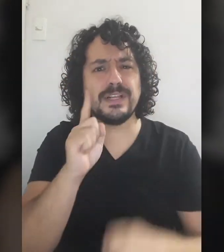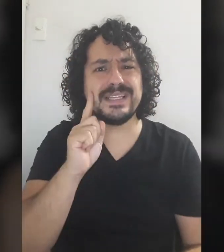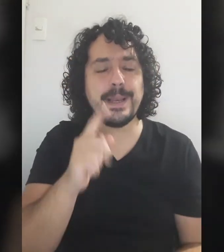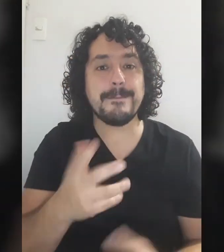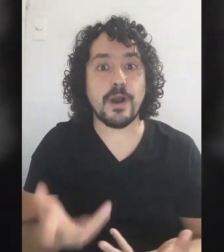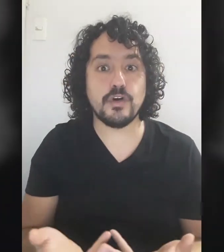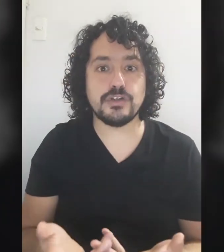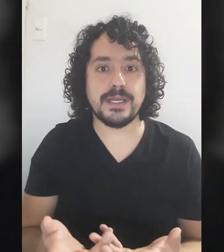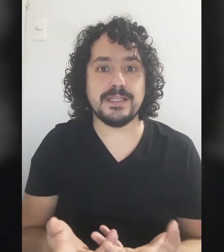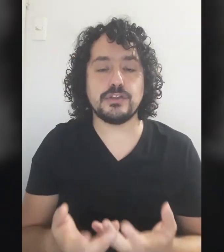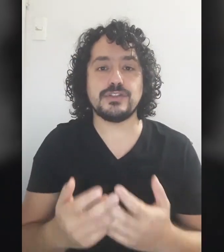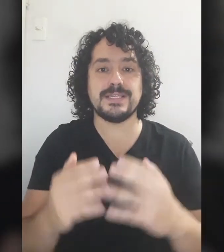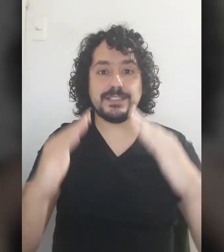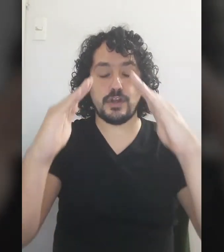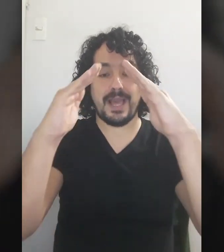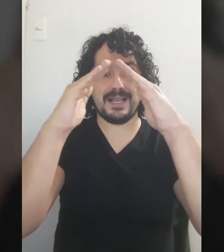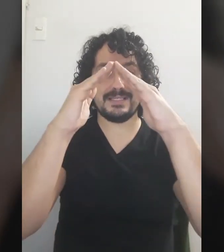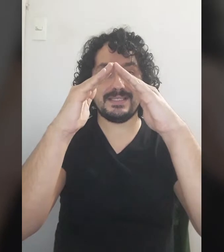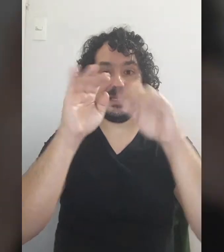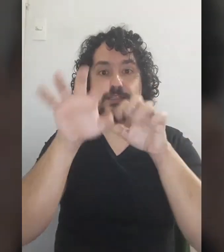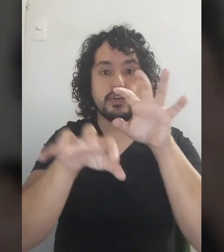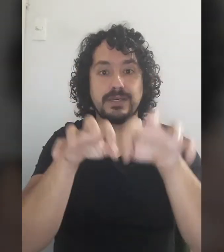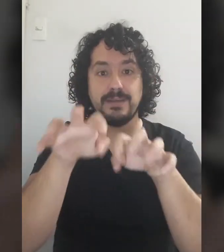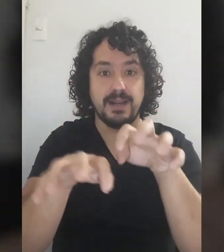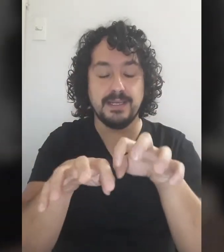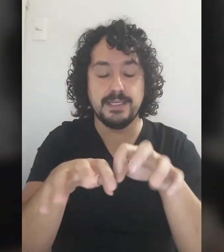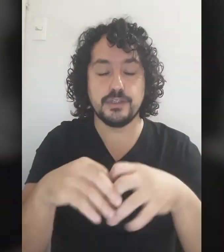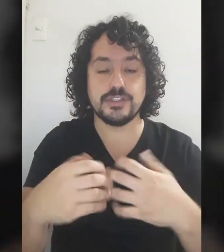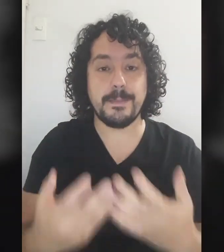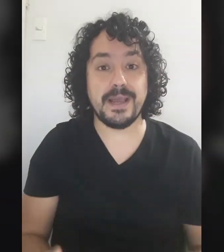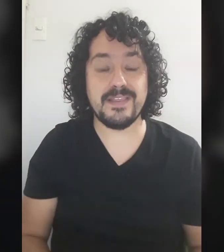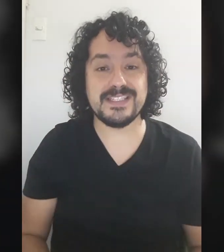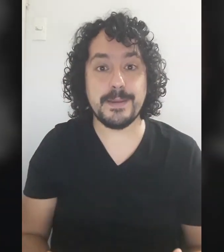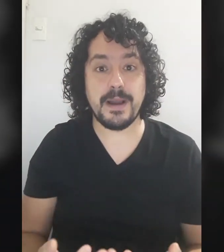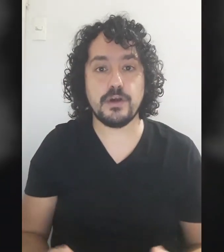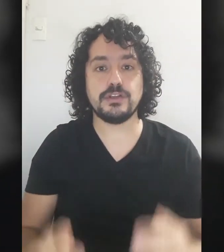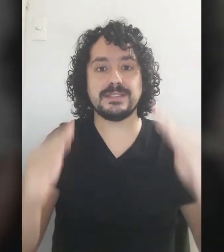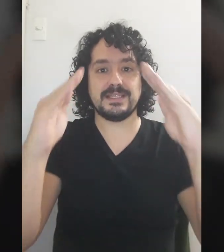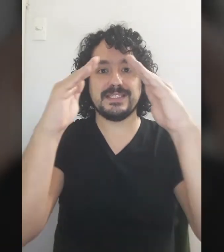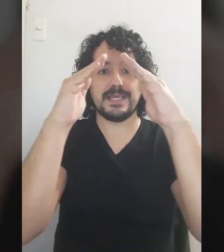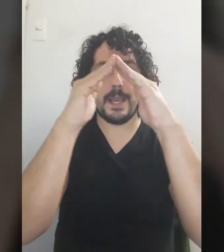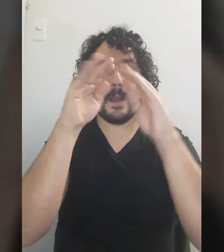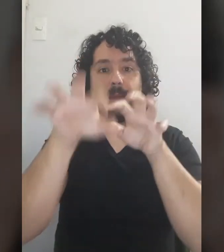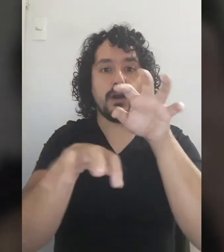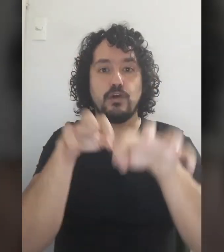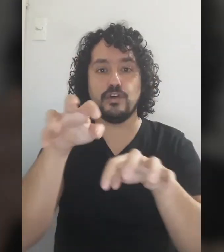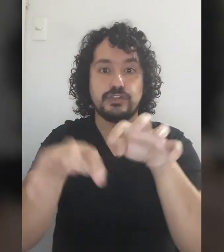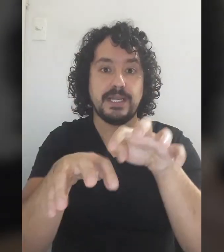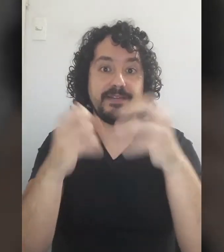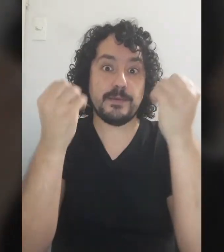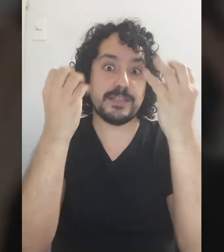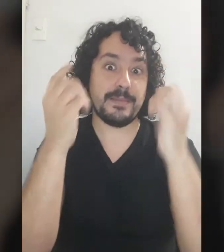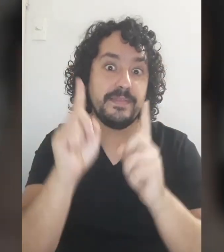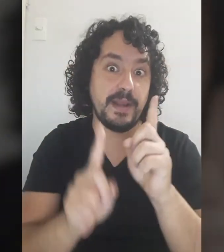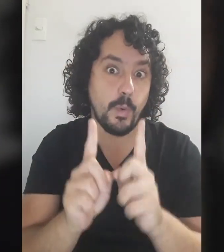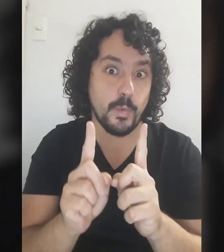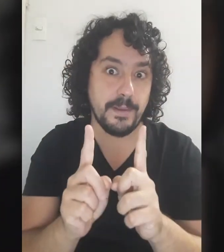tiene mascota Entonces eso es la casa Y eso anima Entonces para decir mascota Se dice mascota Y vamos a aprender alguna